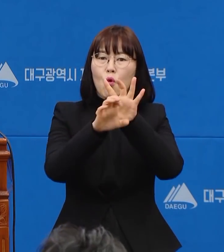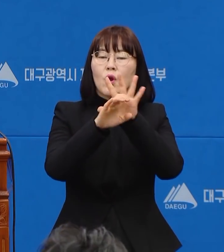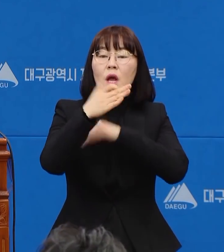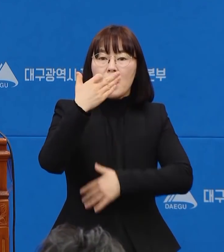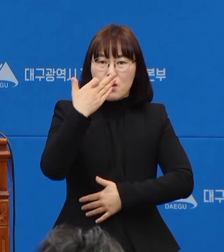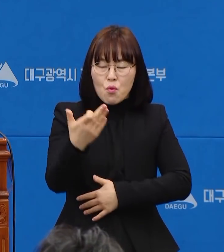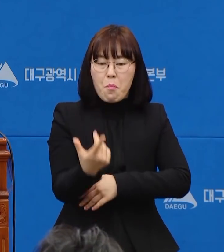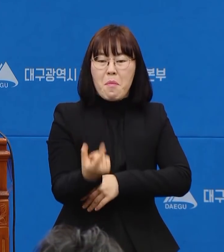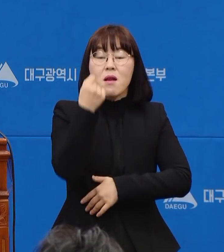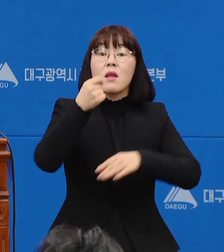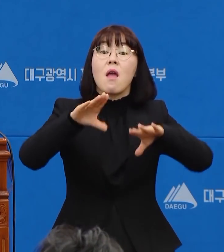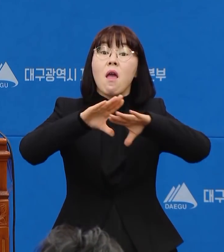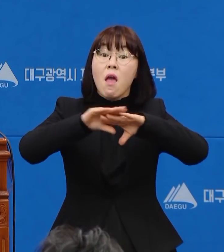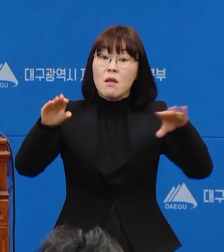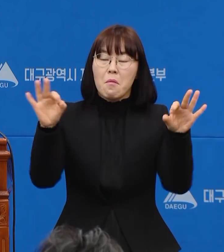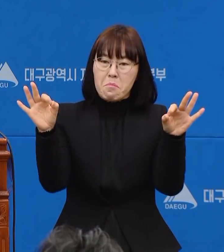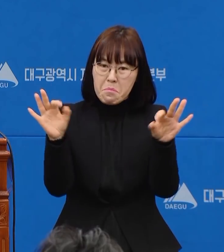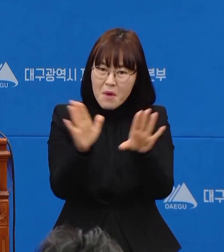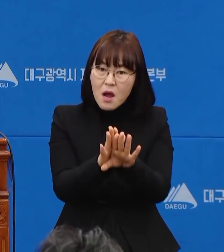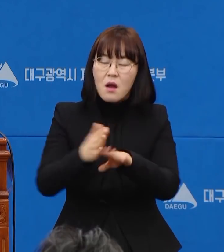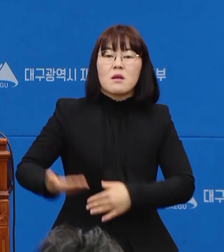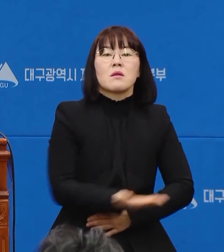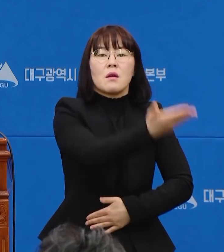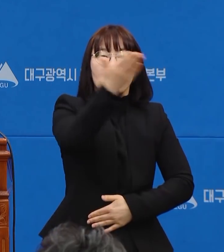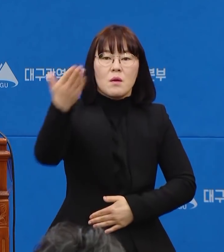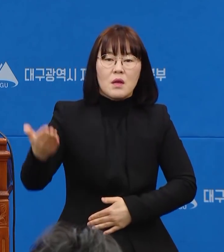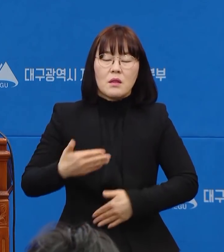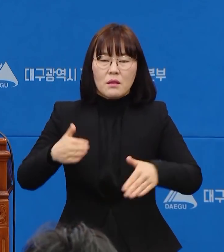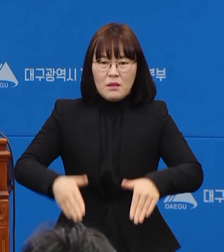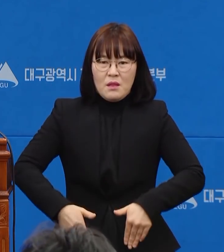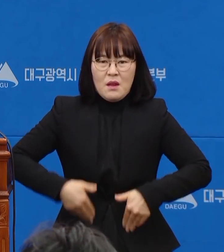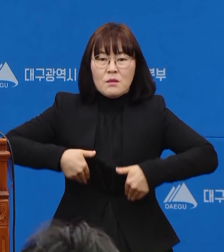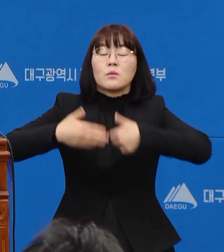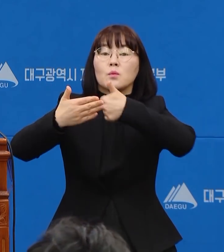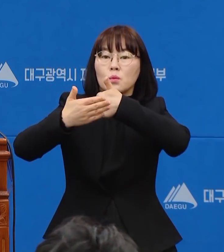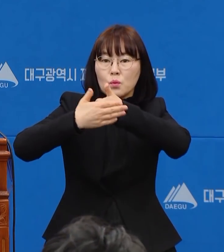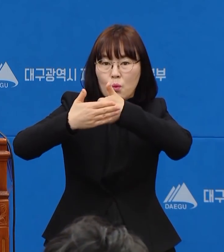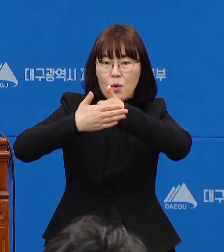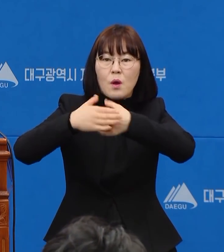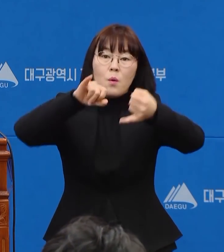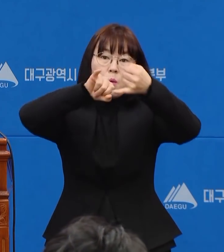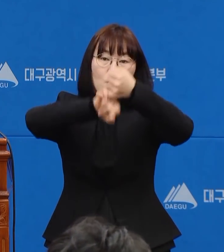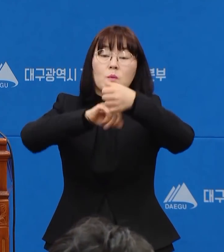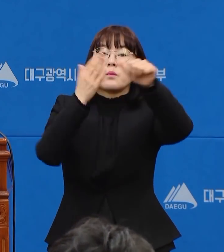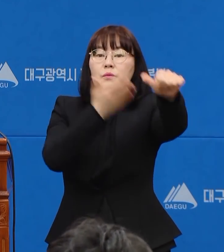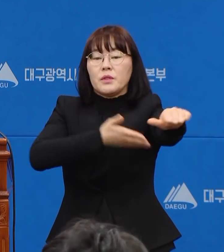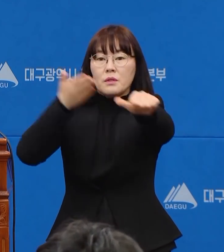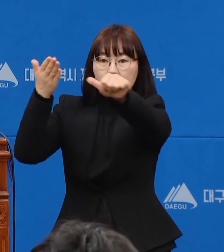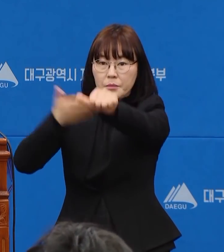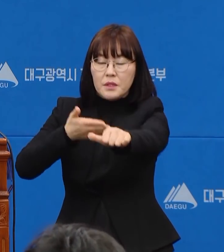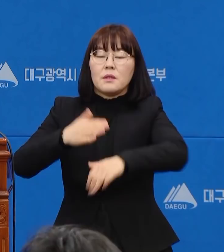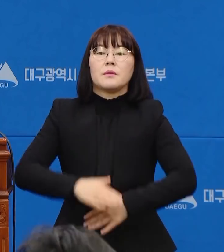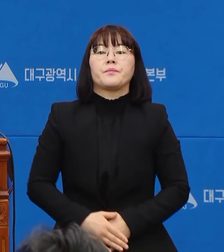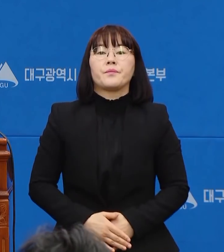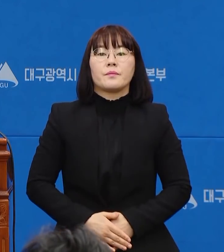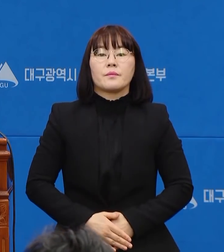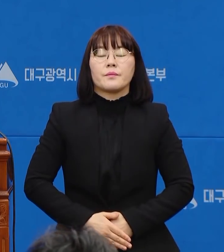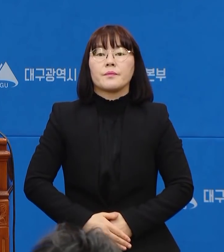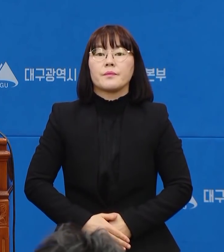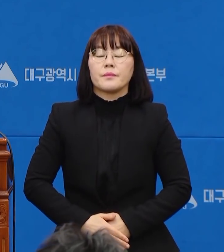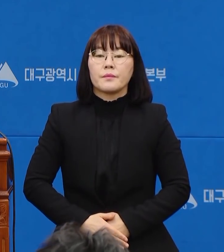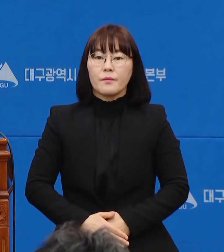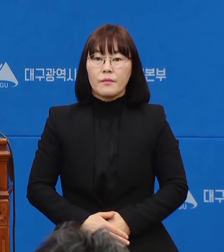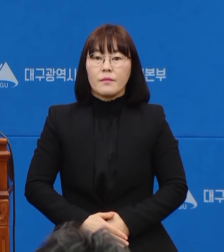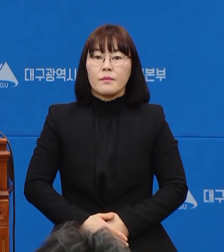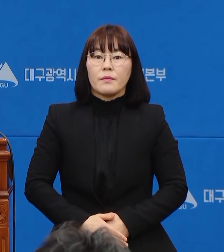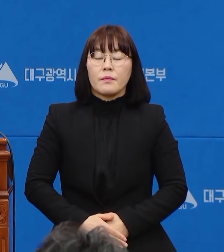빠른 종식을 위해 여러분들의 따뜻한 응원과 협조를 부탁드리겠습니다. 또 한 가지